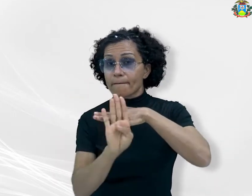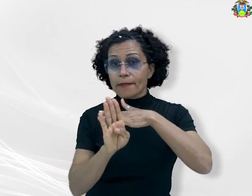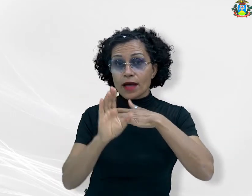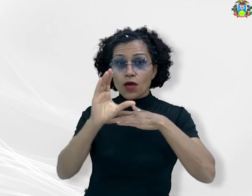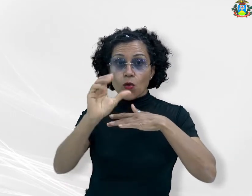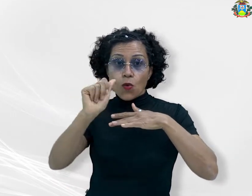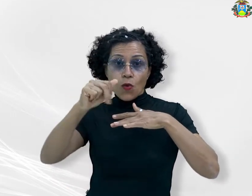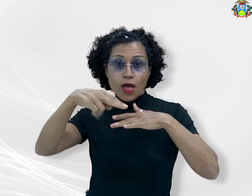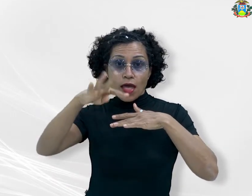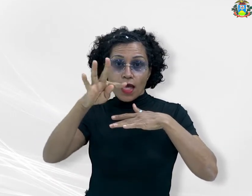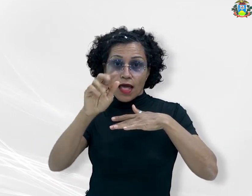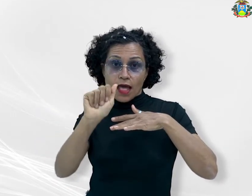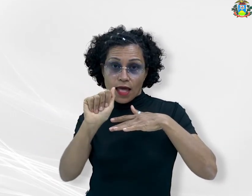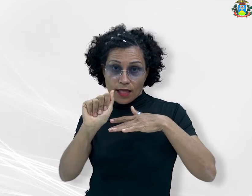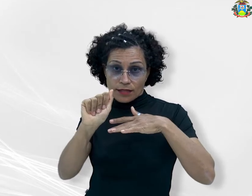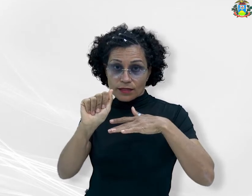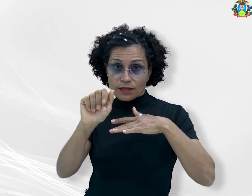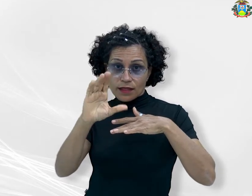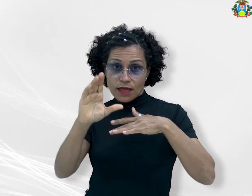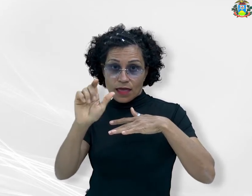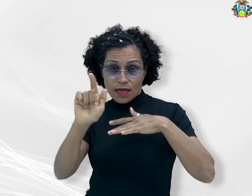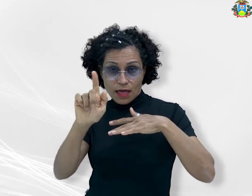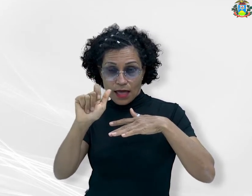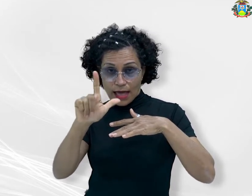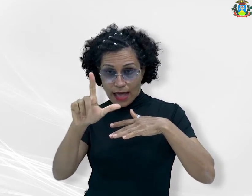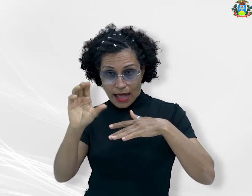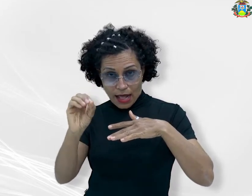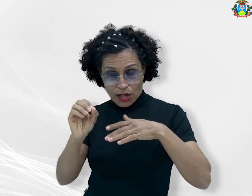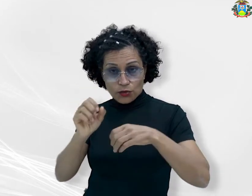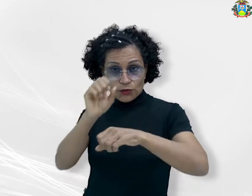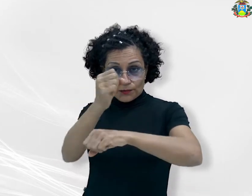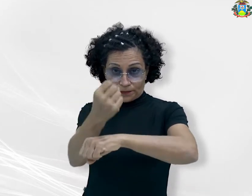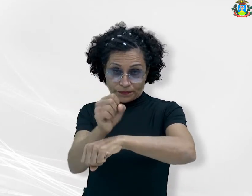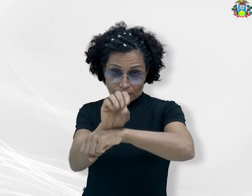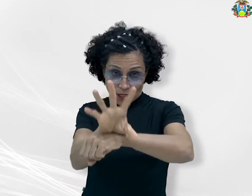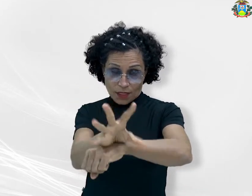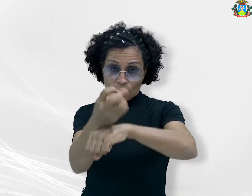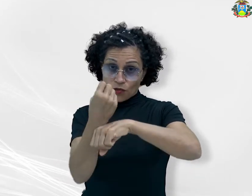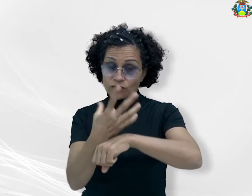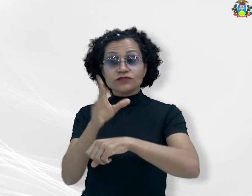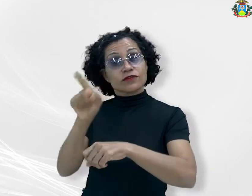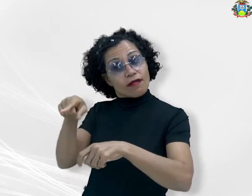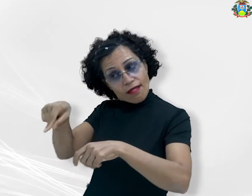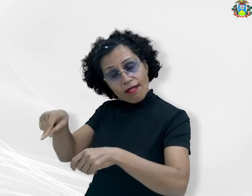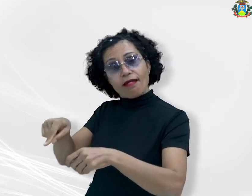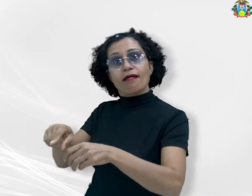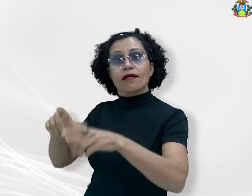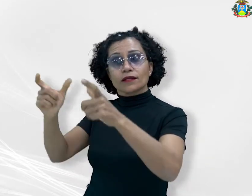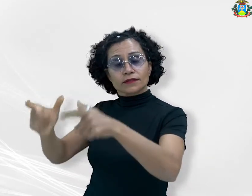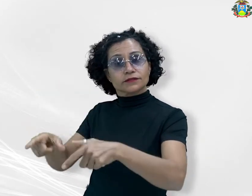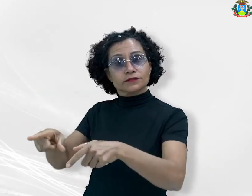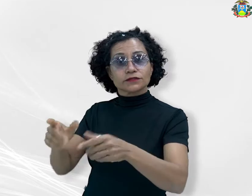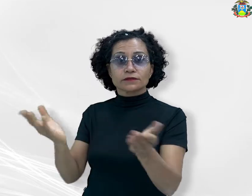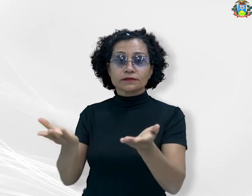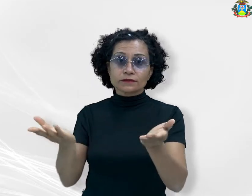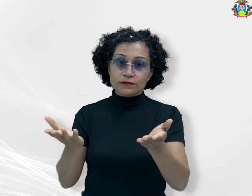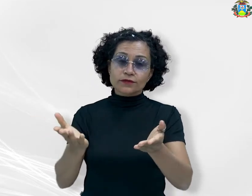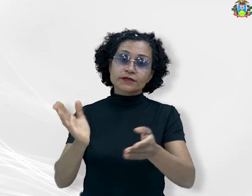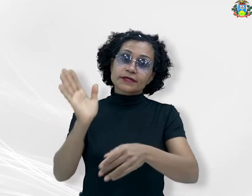equipe da Ouvidoria do Ministério Público do Estado de Mato Grosso esteve na Comunidade Cantagalo, em Cuiabá, na tarde desta quarta